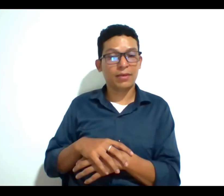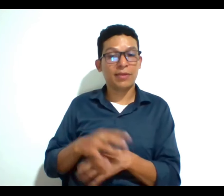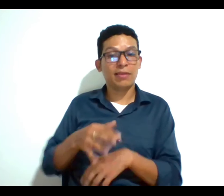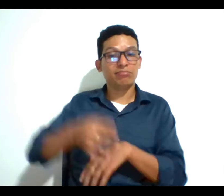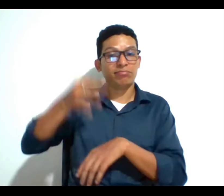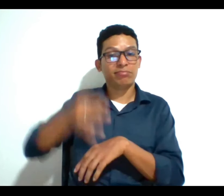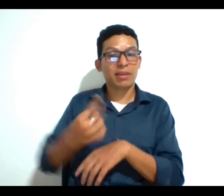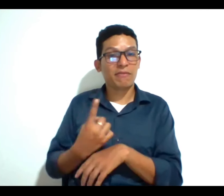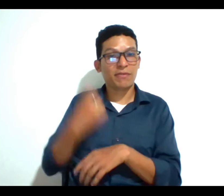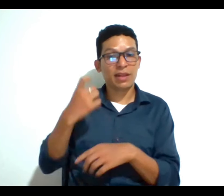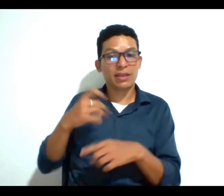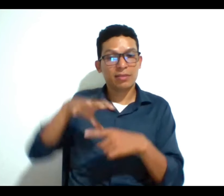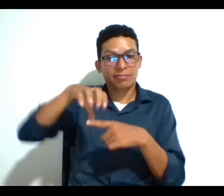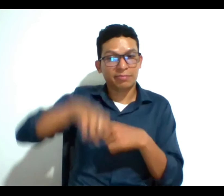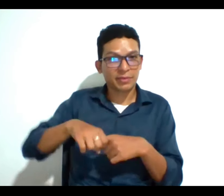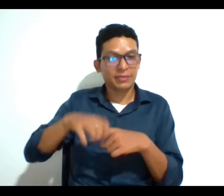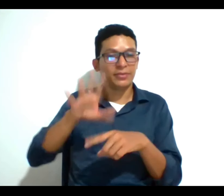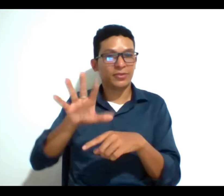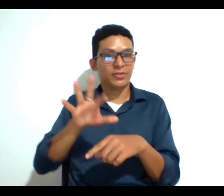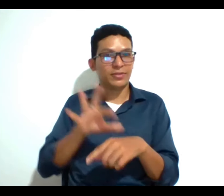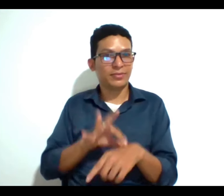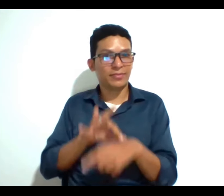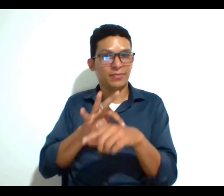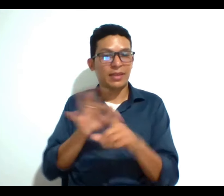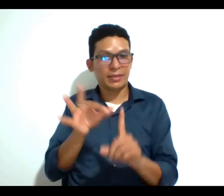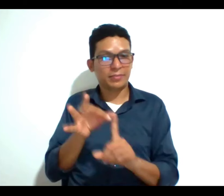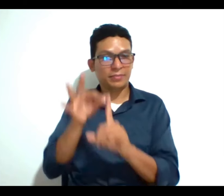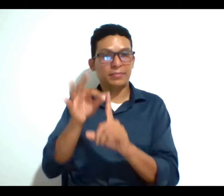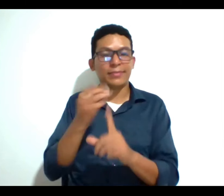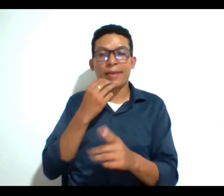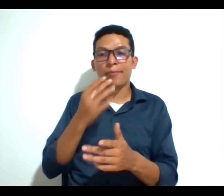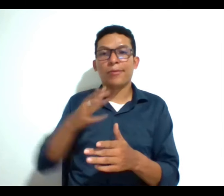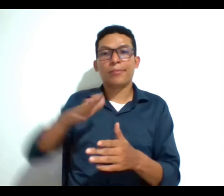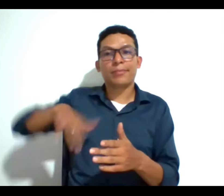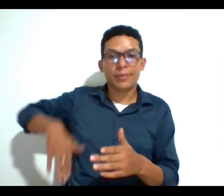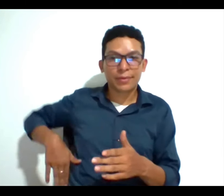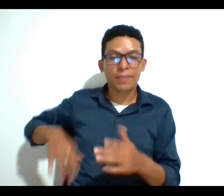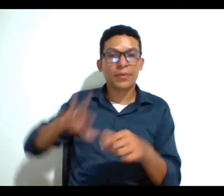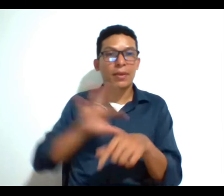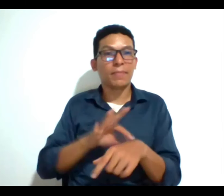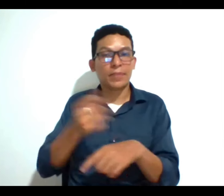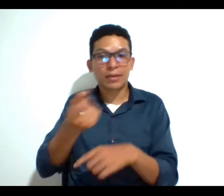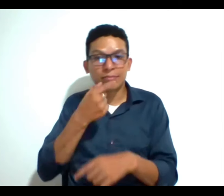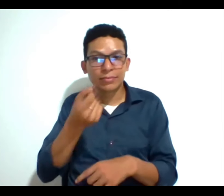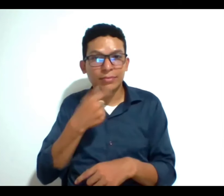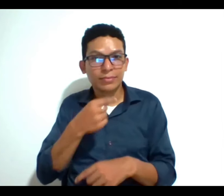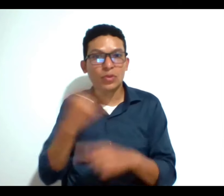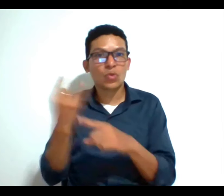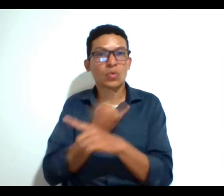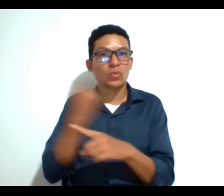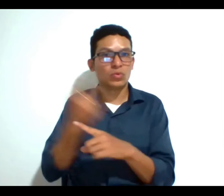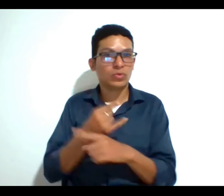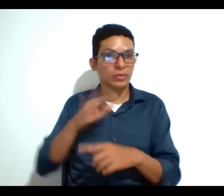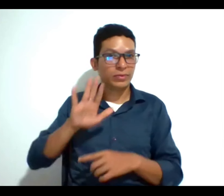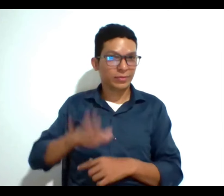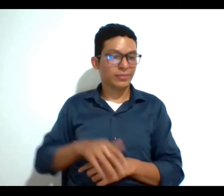especializadas demora en la autorización de por ejemplo ciertos medicamentos que tienen uso paliativo